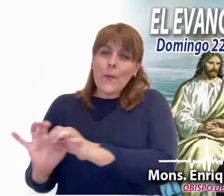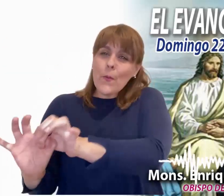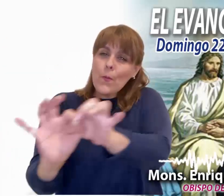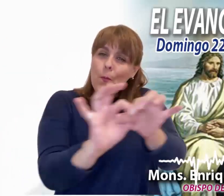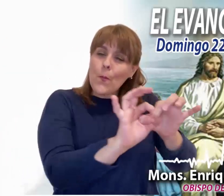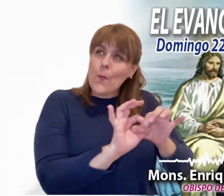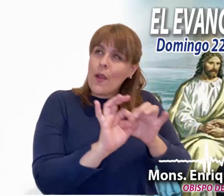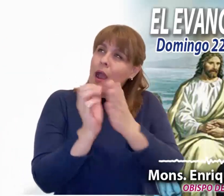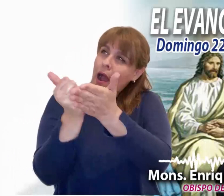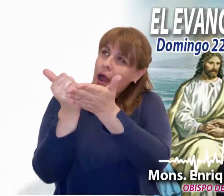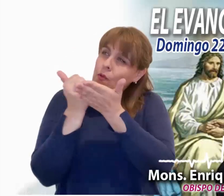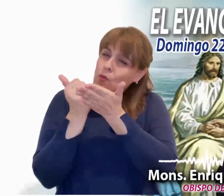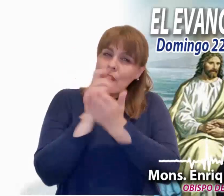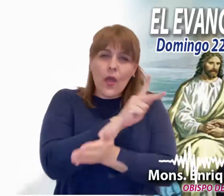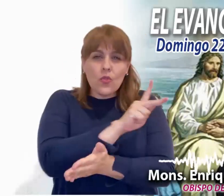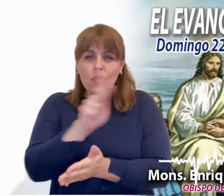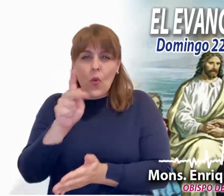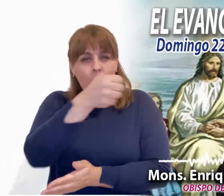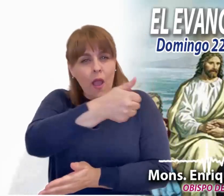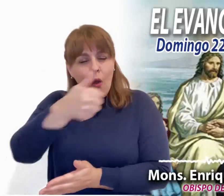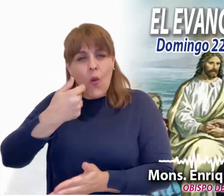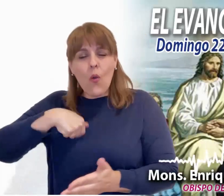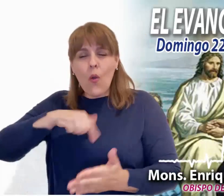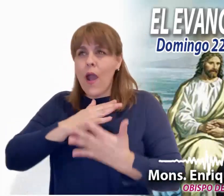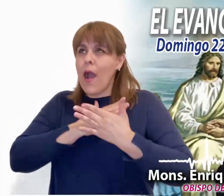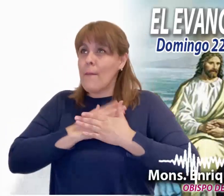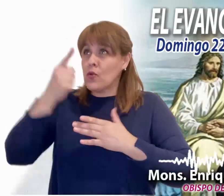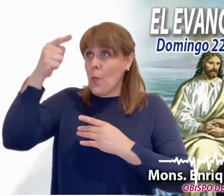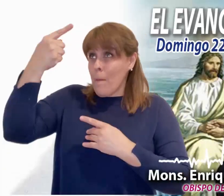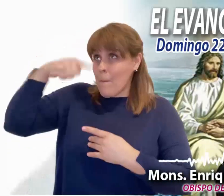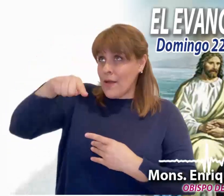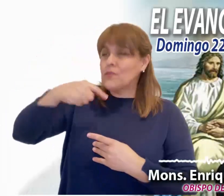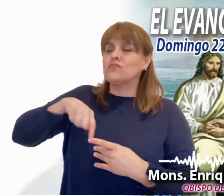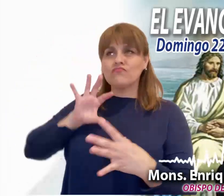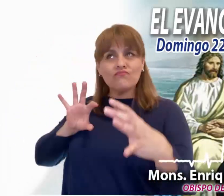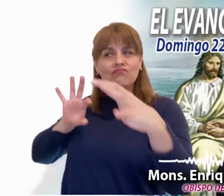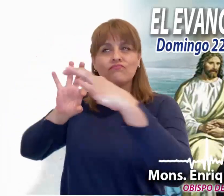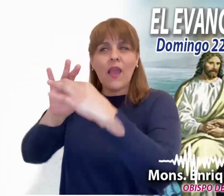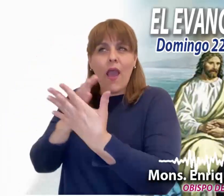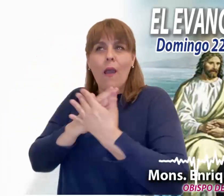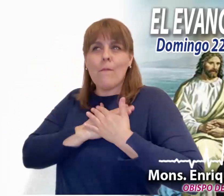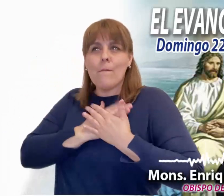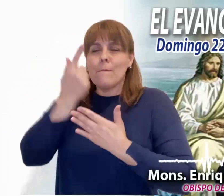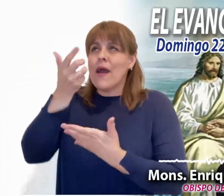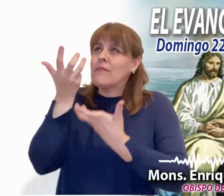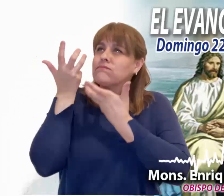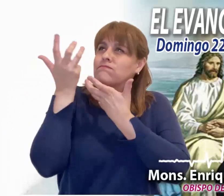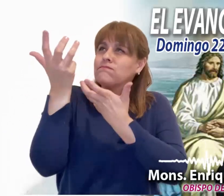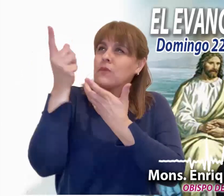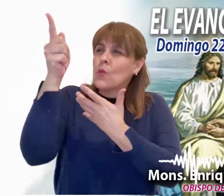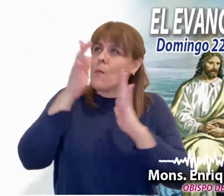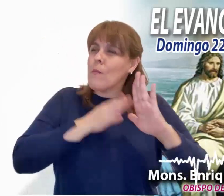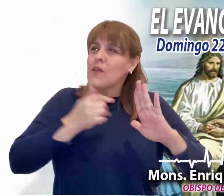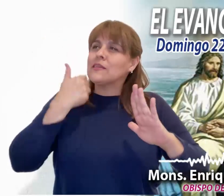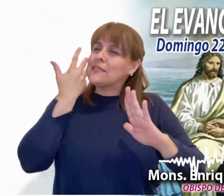y un mismo sentir, concédenos a todos amar lo que nos mandas y anhelar lo que